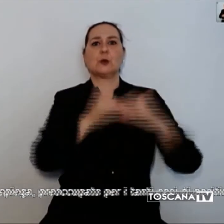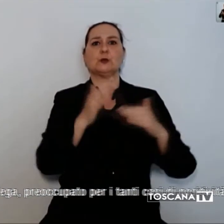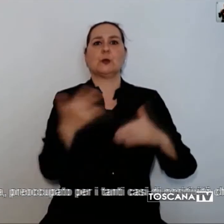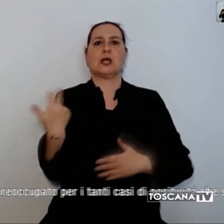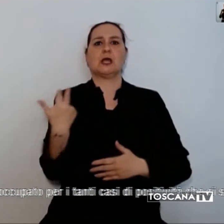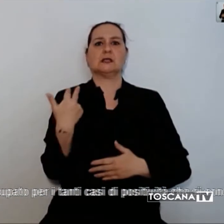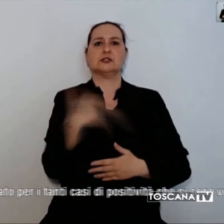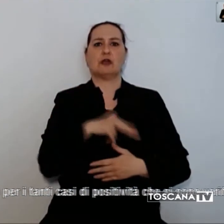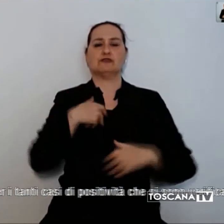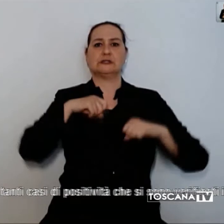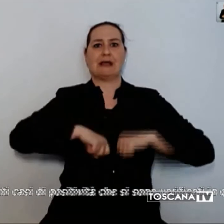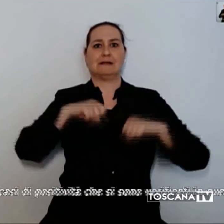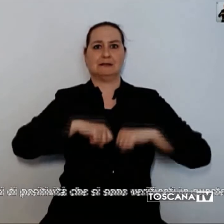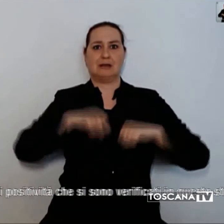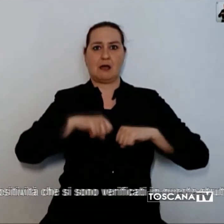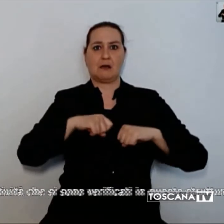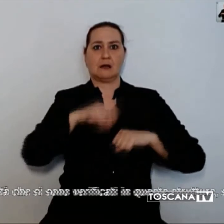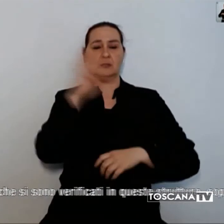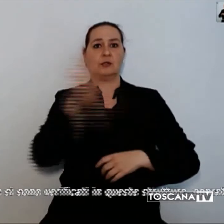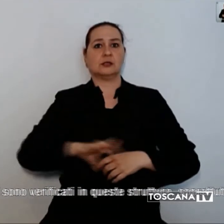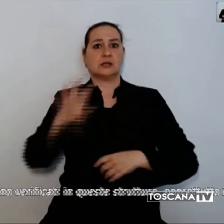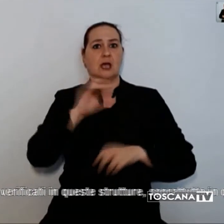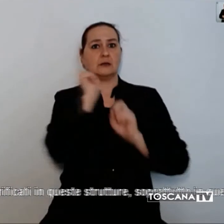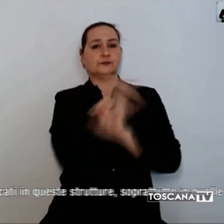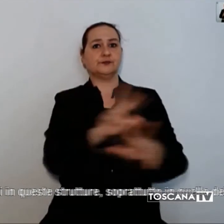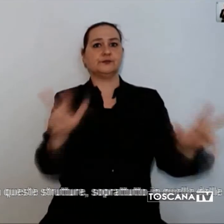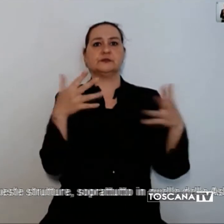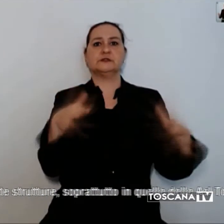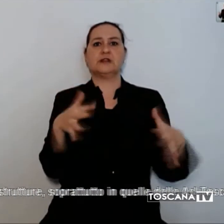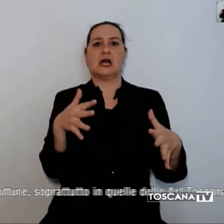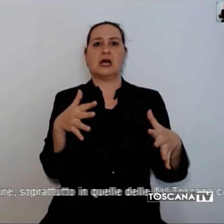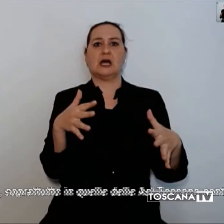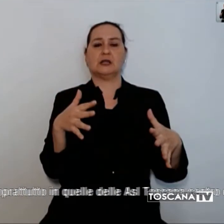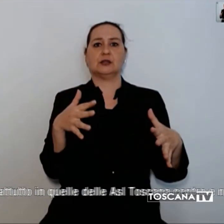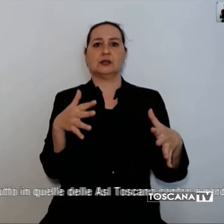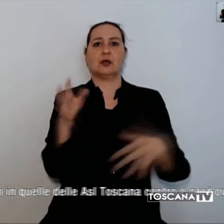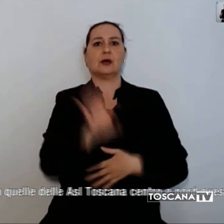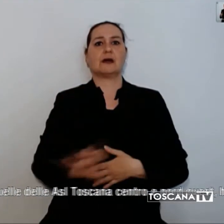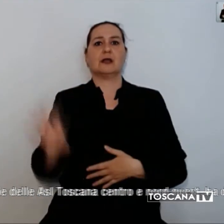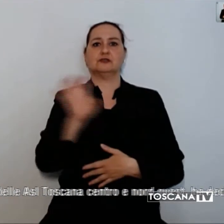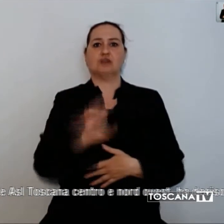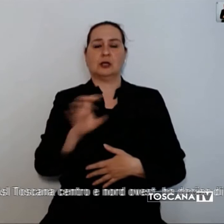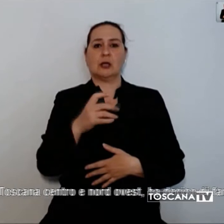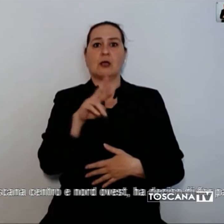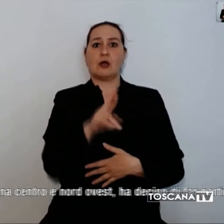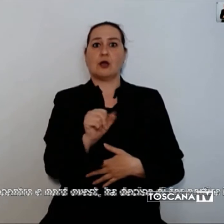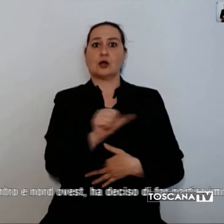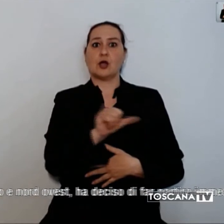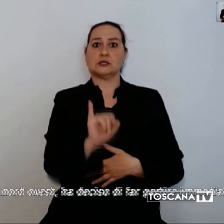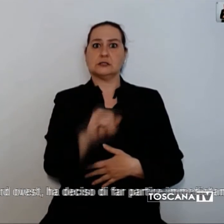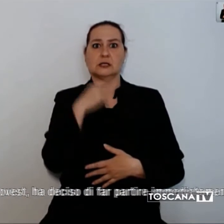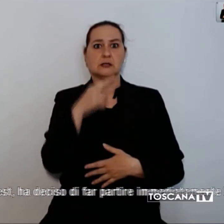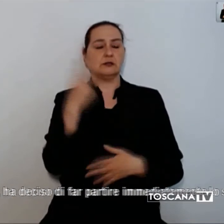Toscana a renderlo noto, la regione, il governatore Rossi, preoccupato per i tanti casi di